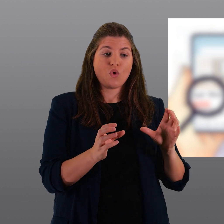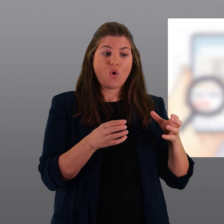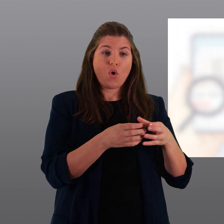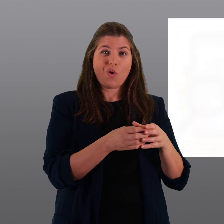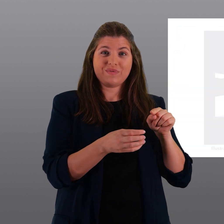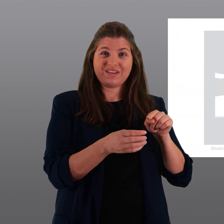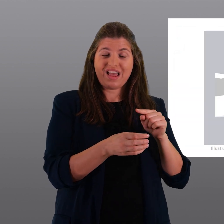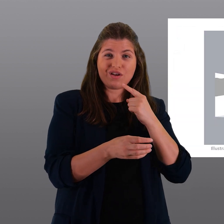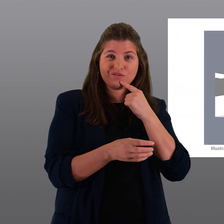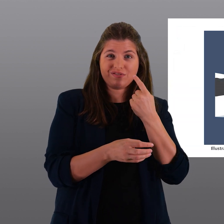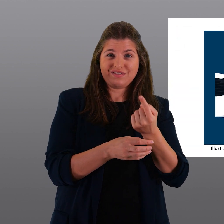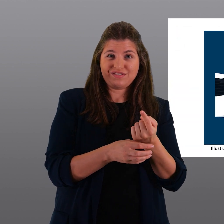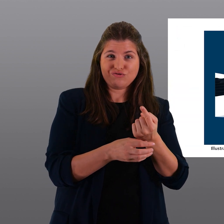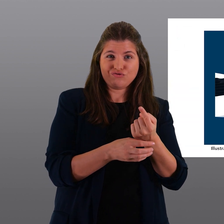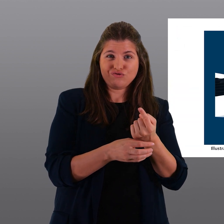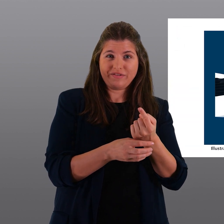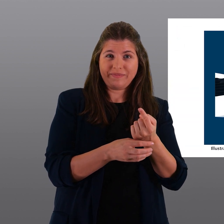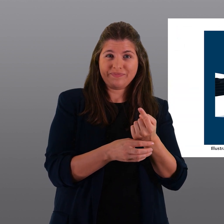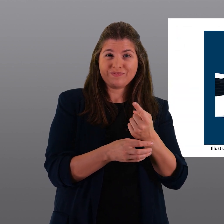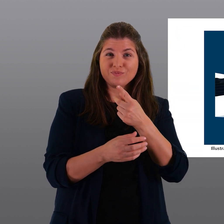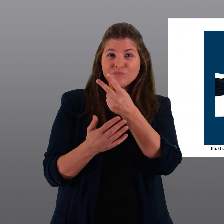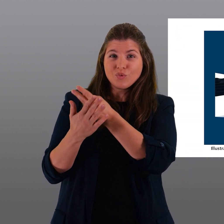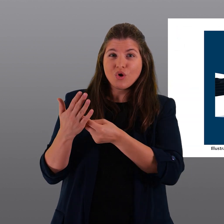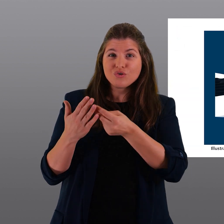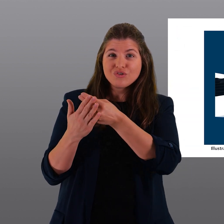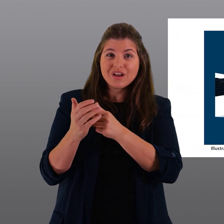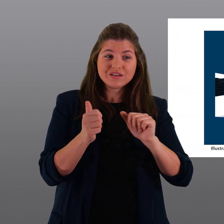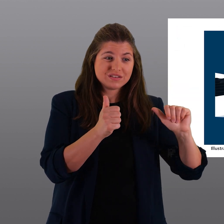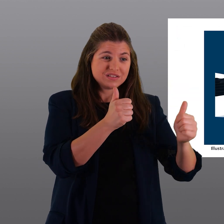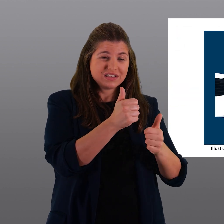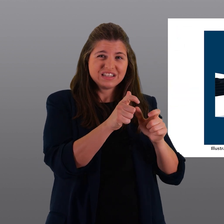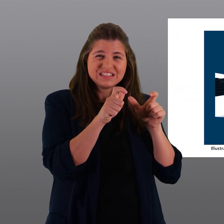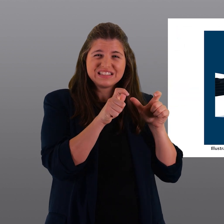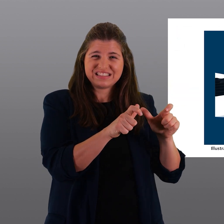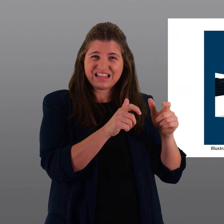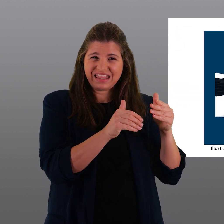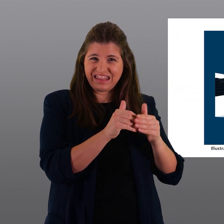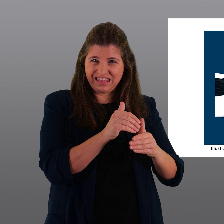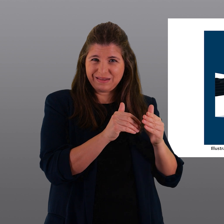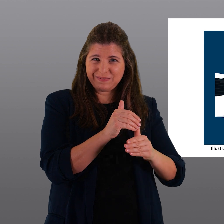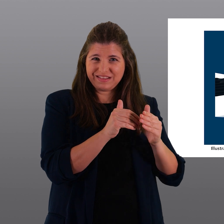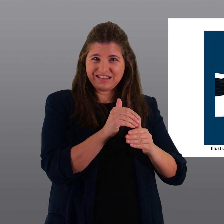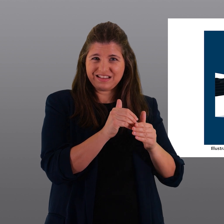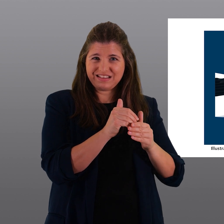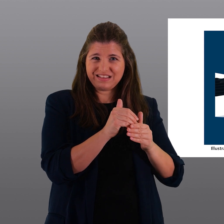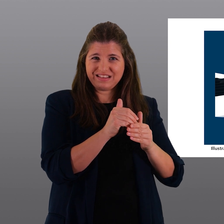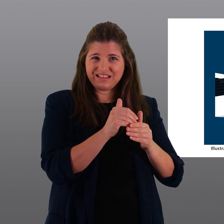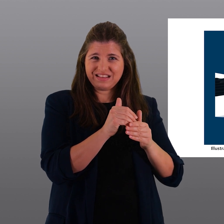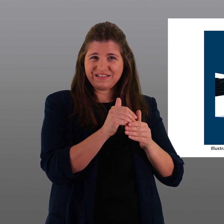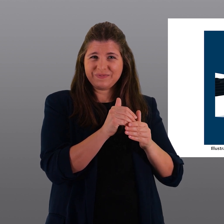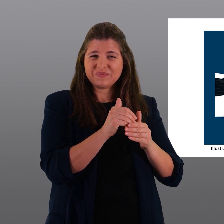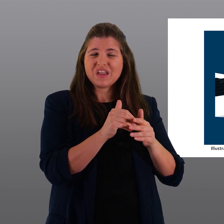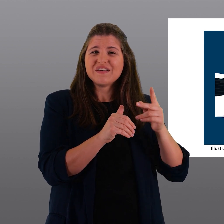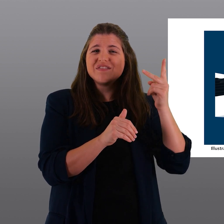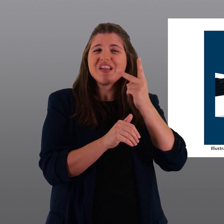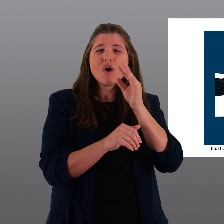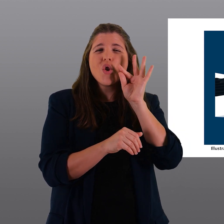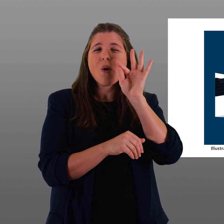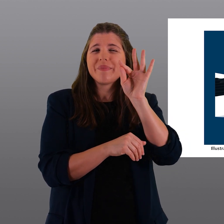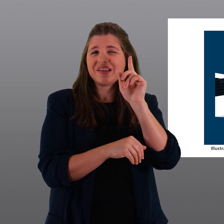Il comitato referendario ritiene che il progetto ponga limitazioni eccessive alla sublocazione e che il vero